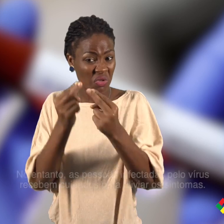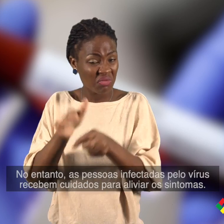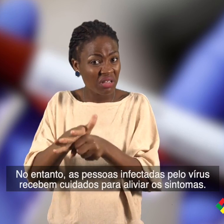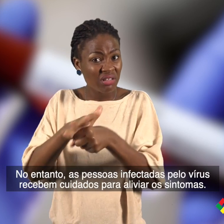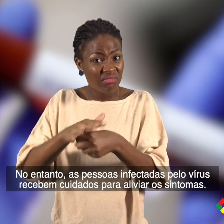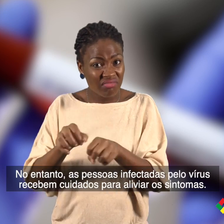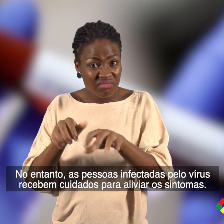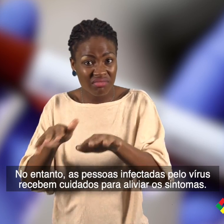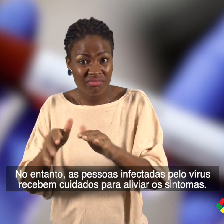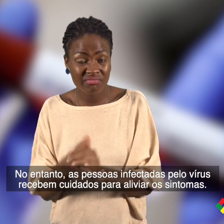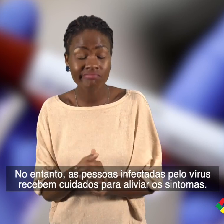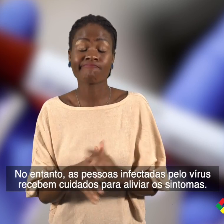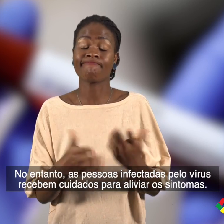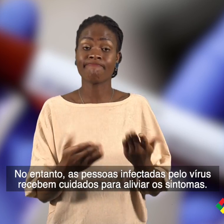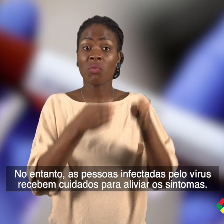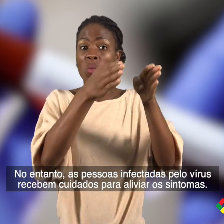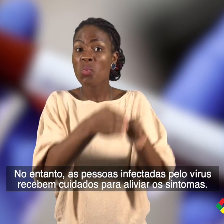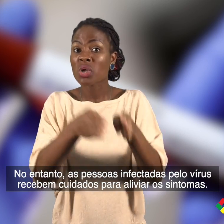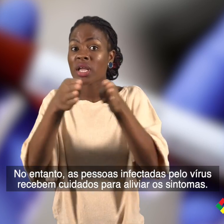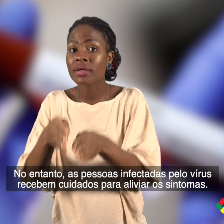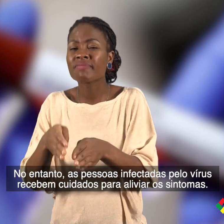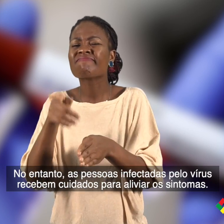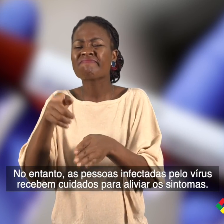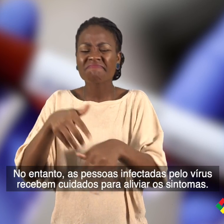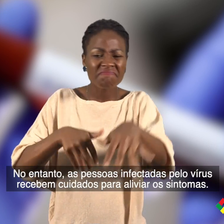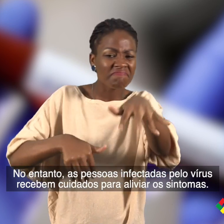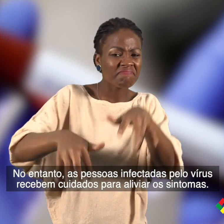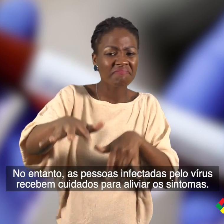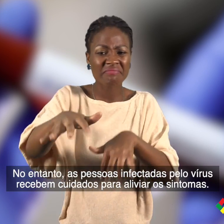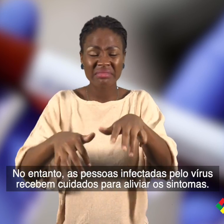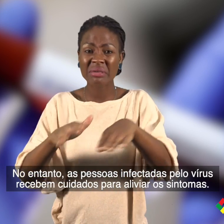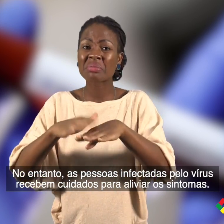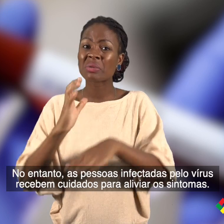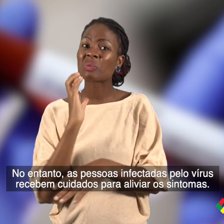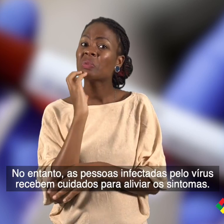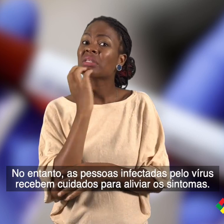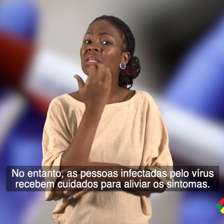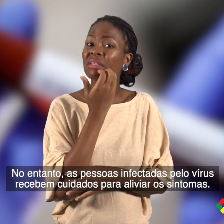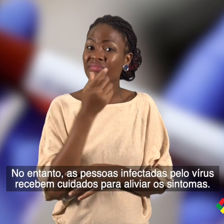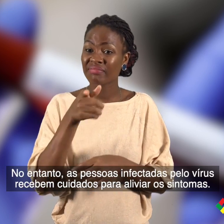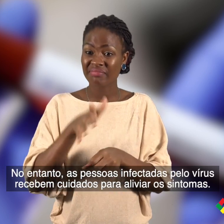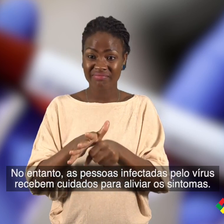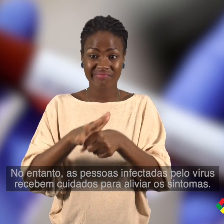entanto, as pessoas infetadas pelo vírus recebem cuidados para aliviar os sintomas.